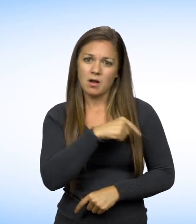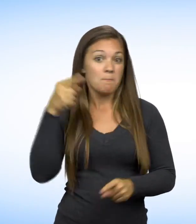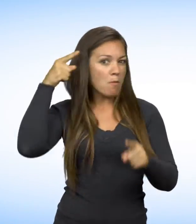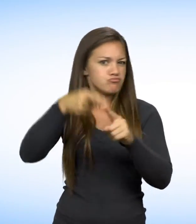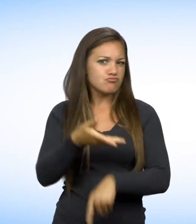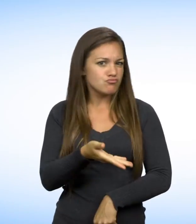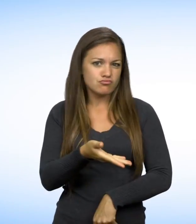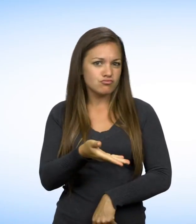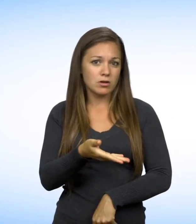ou non désirés.